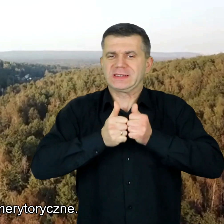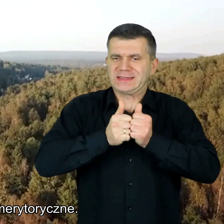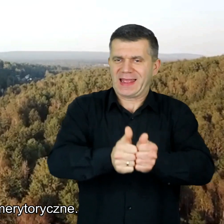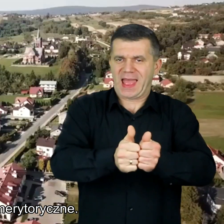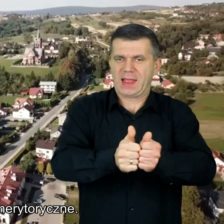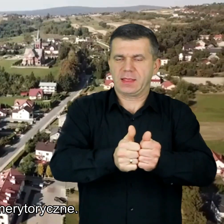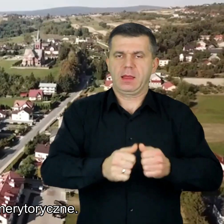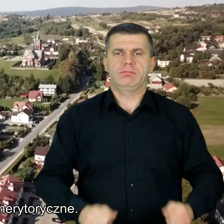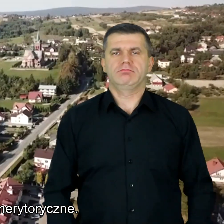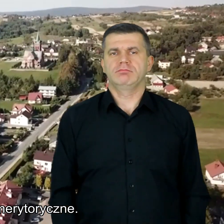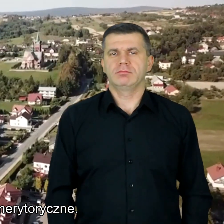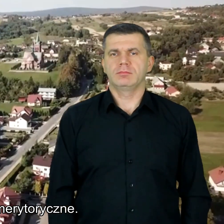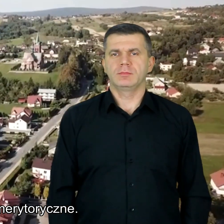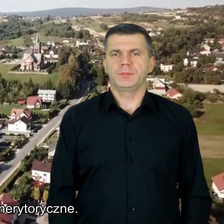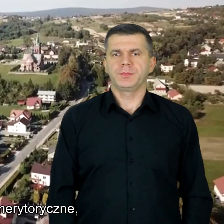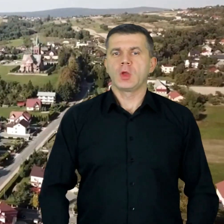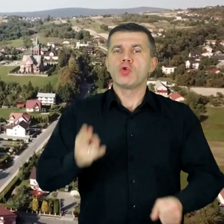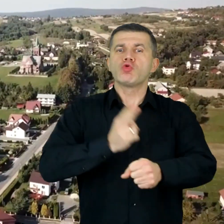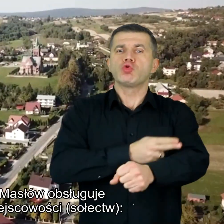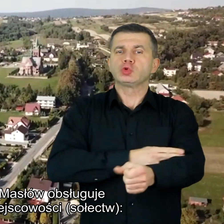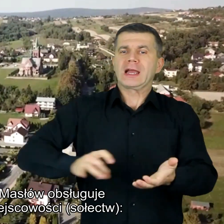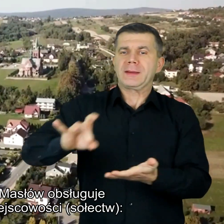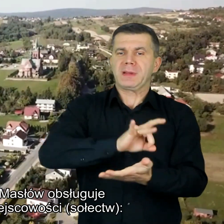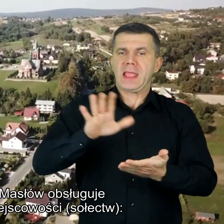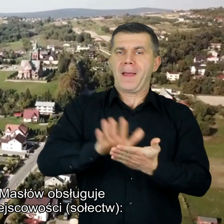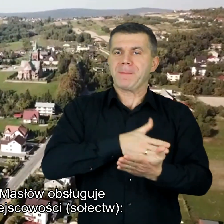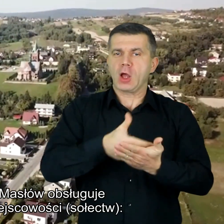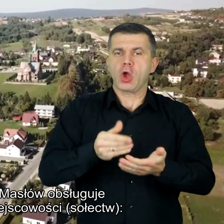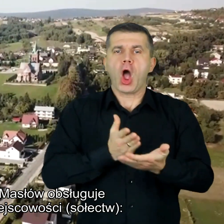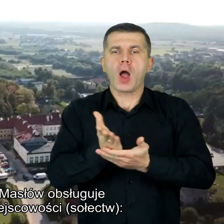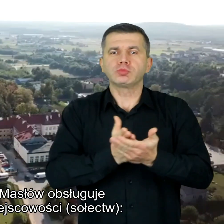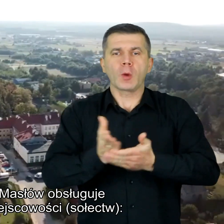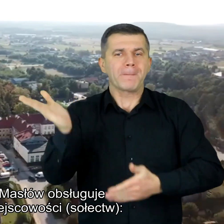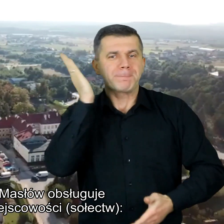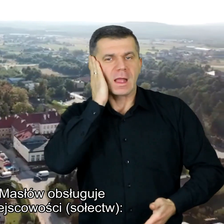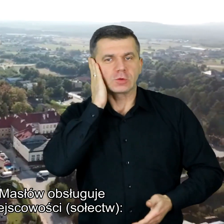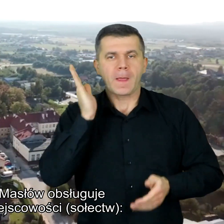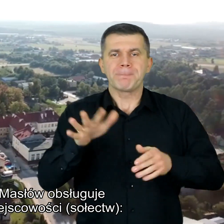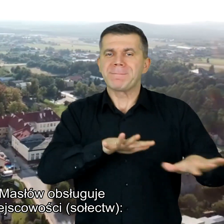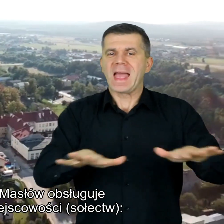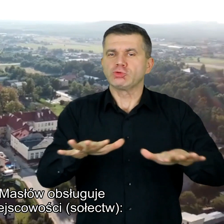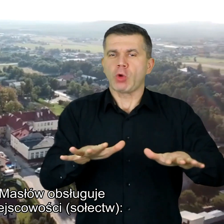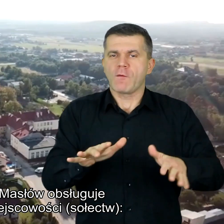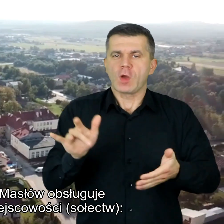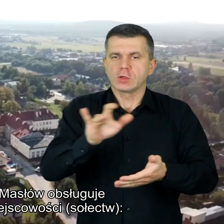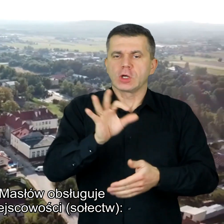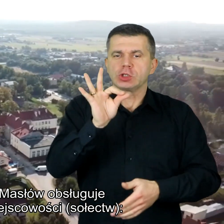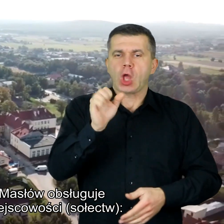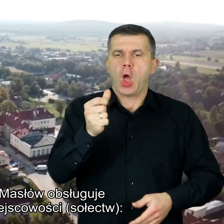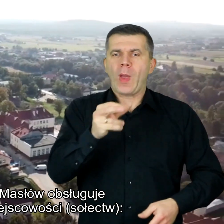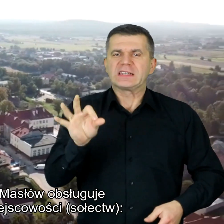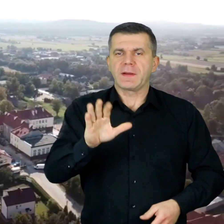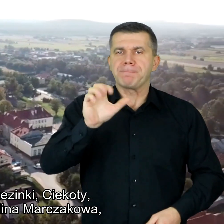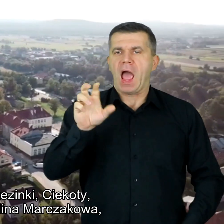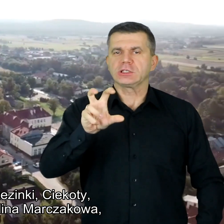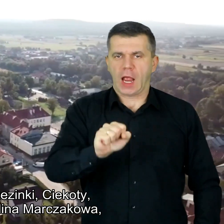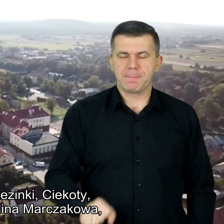merytoryczne Urząd Gminy Masłów obsługuje mieszkańców miejscowości, sołectw, barcza